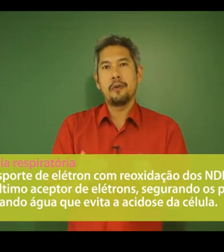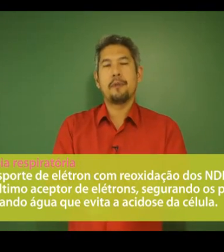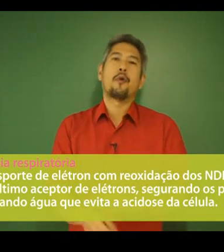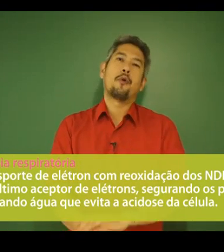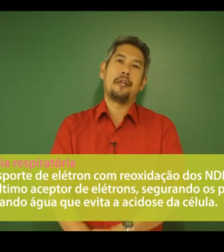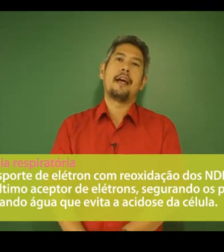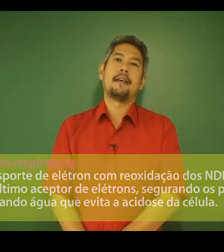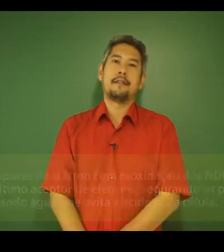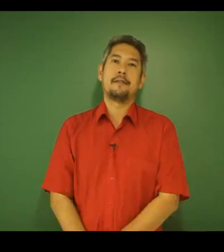mitocondriais. H elétrons reoxidação com reoxidação dos reoxidação